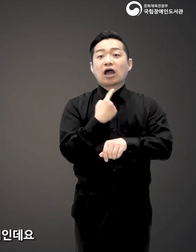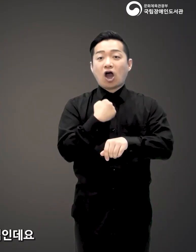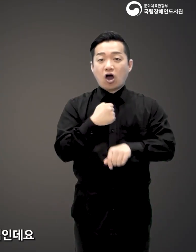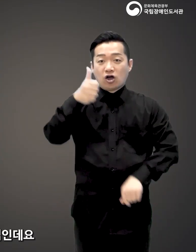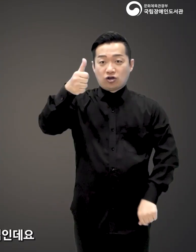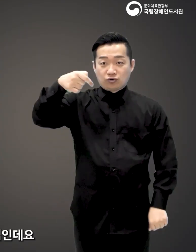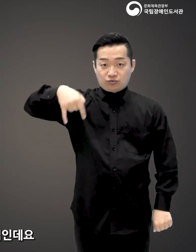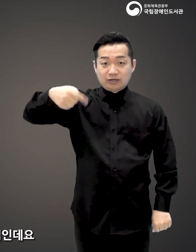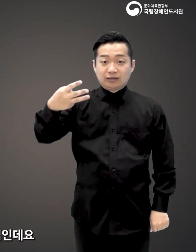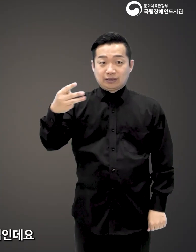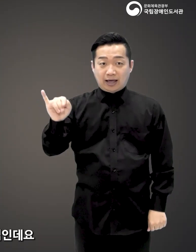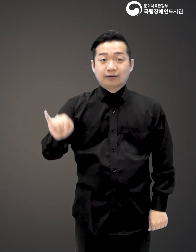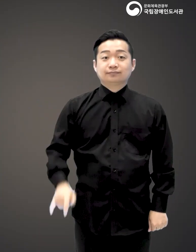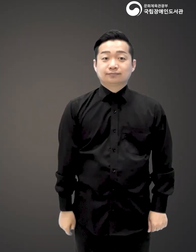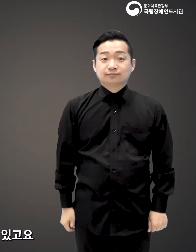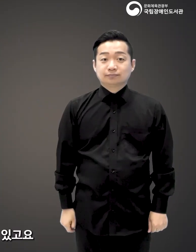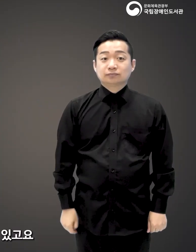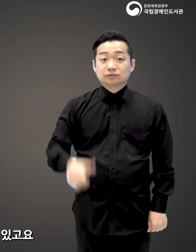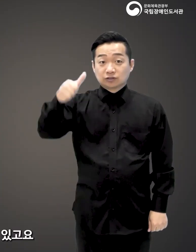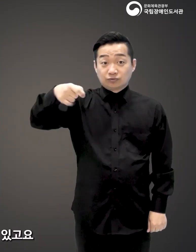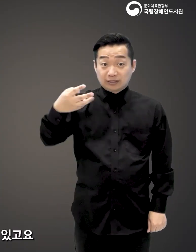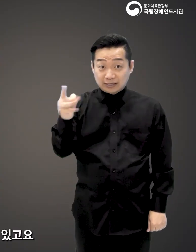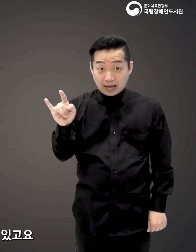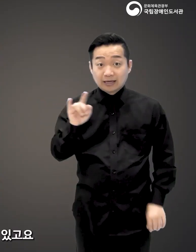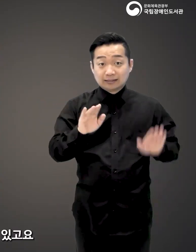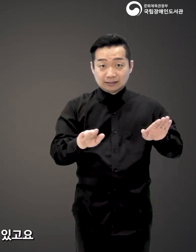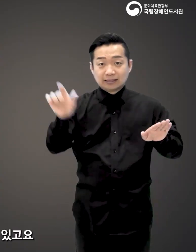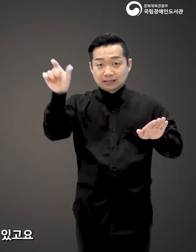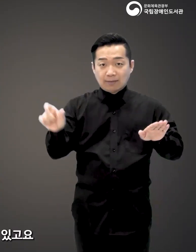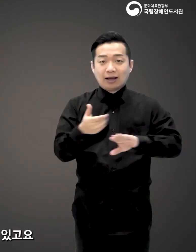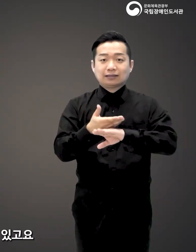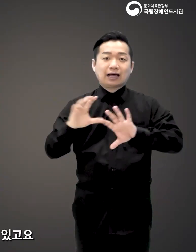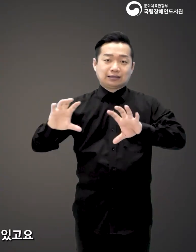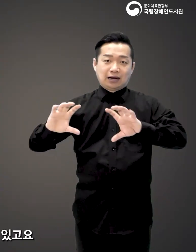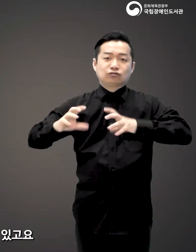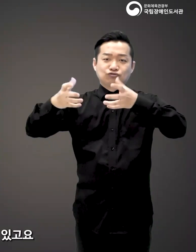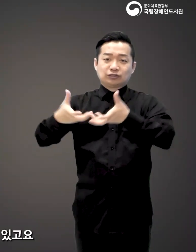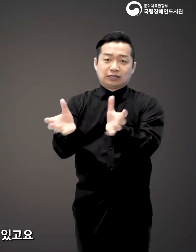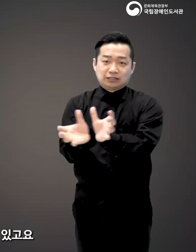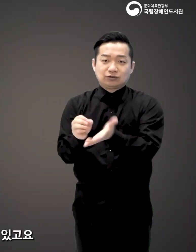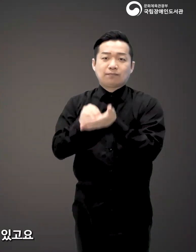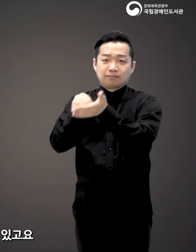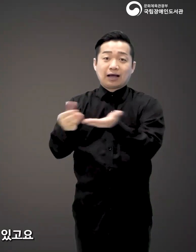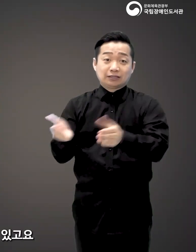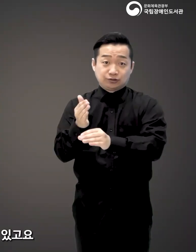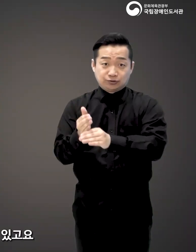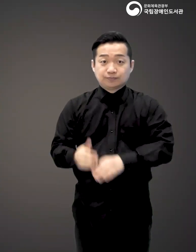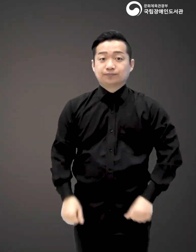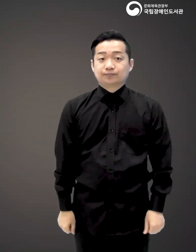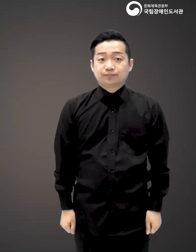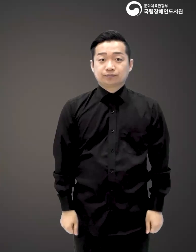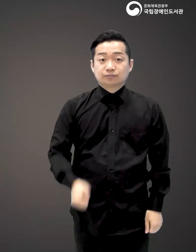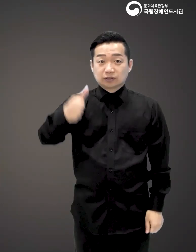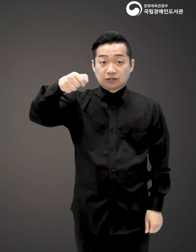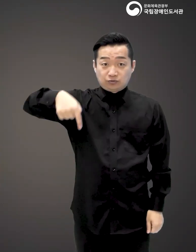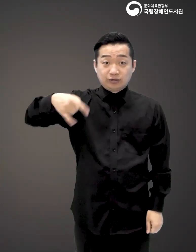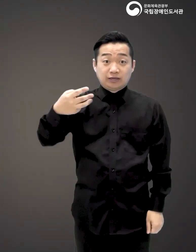일했던 히렌님인데요. 히렌님은 지금은 네팔의 다른 국제기구에서 일을 하고 있고요.